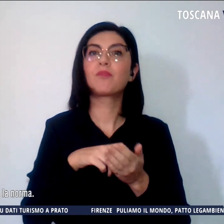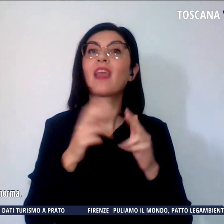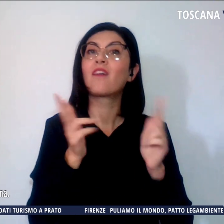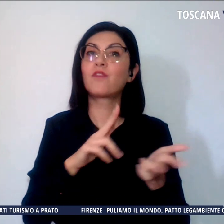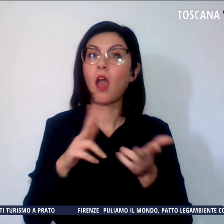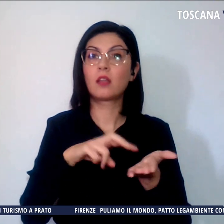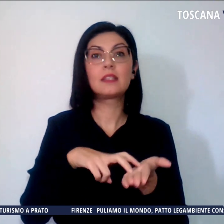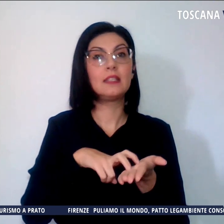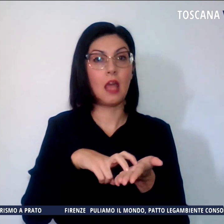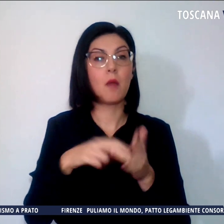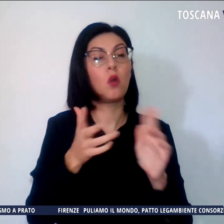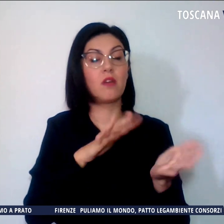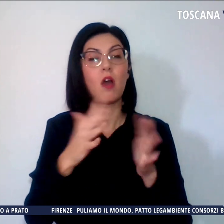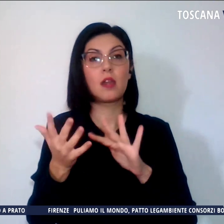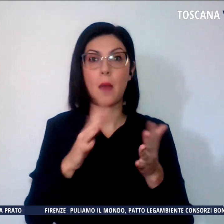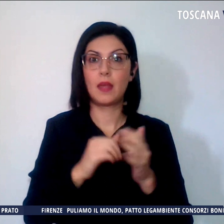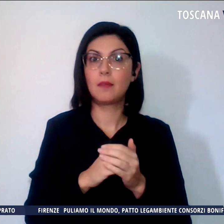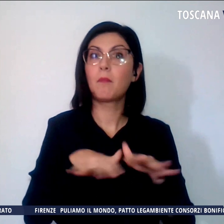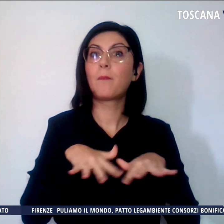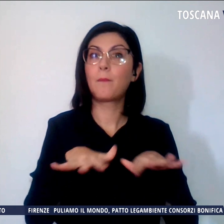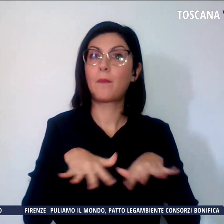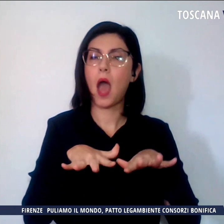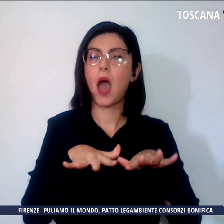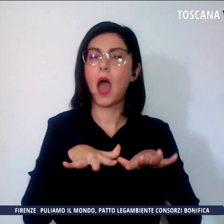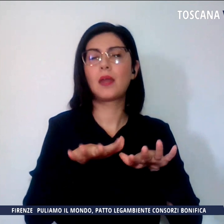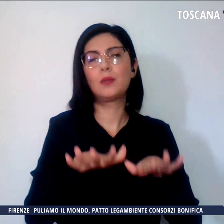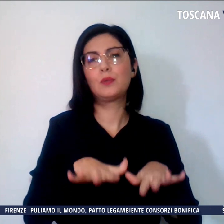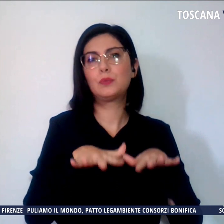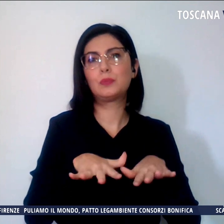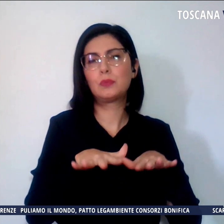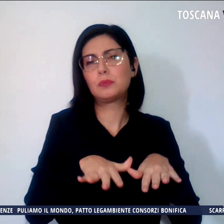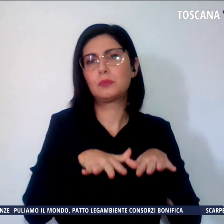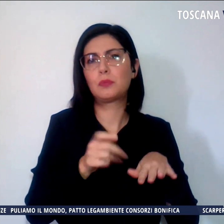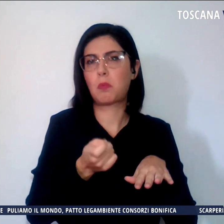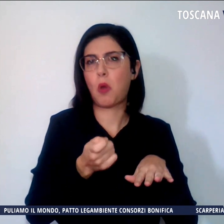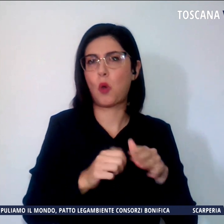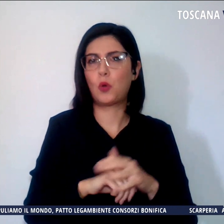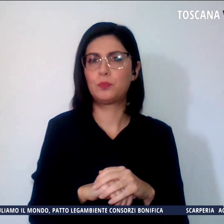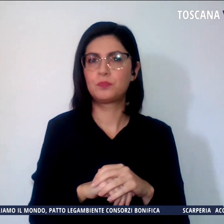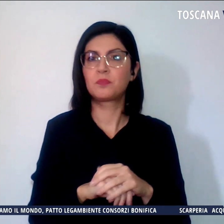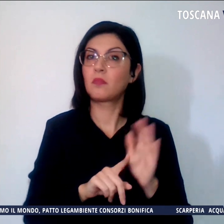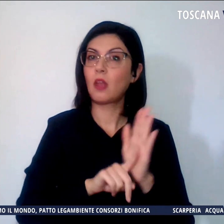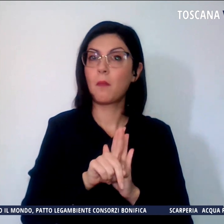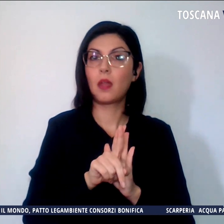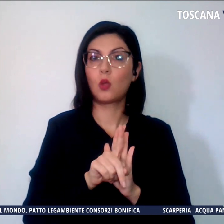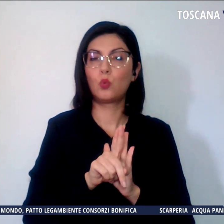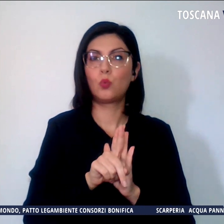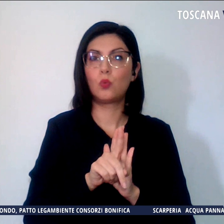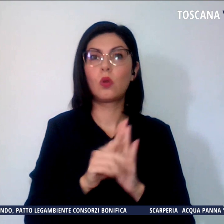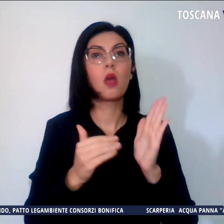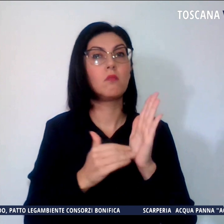variabili. Mari calmi o poco mossi. Temperature minime